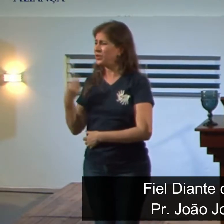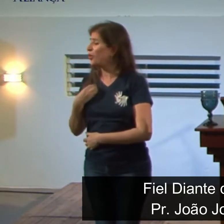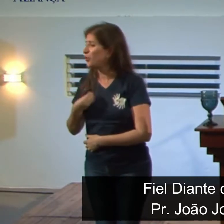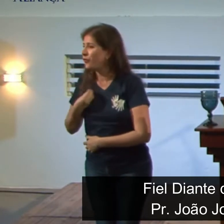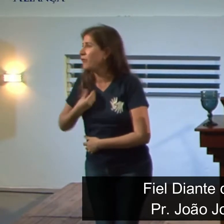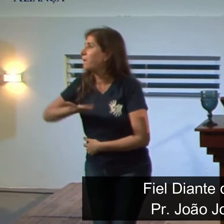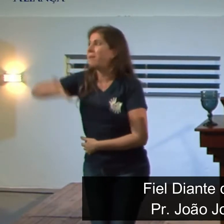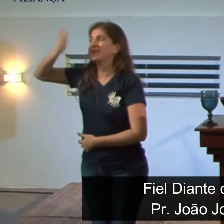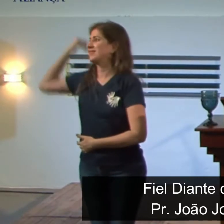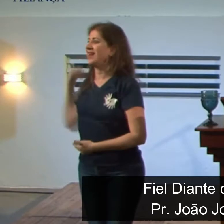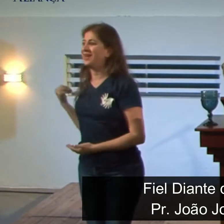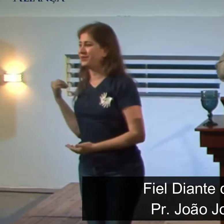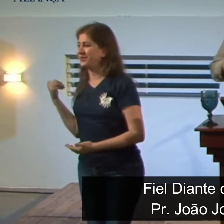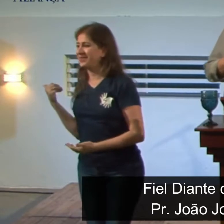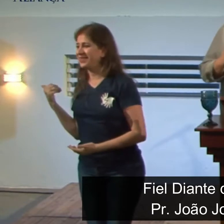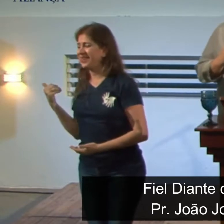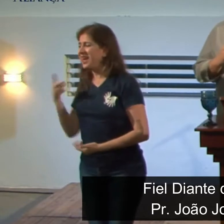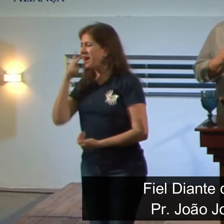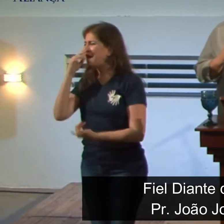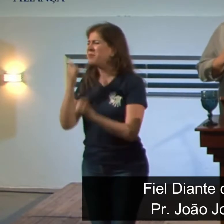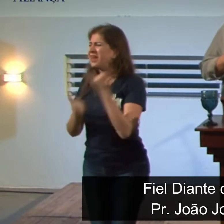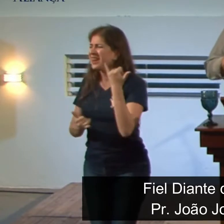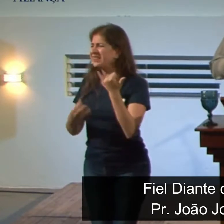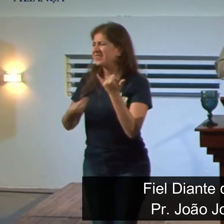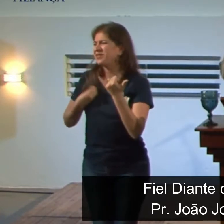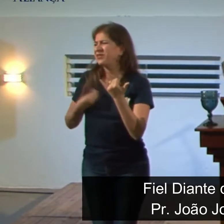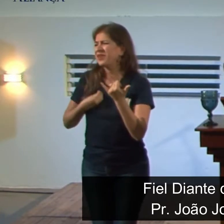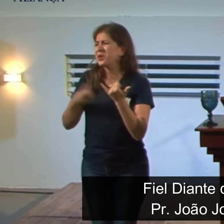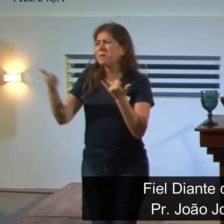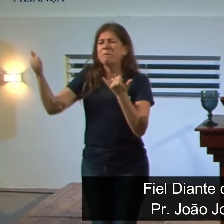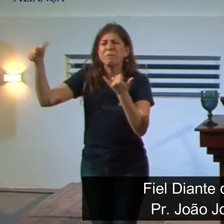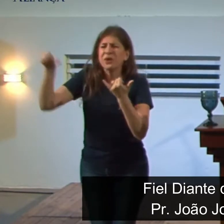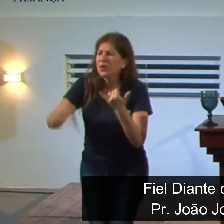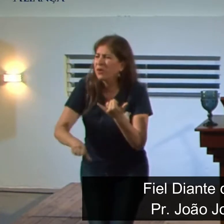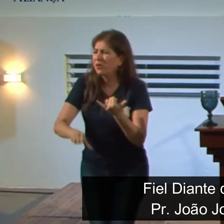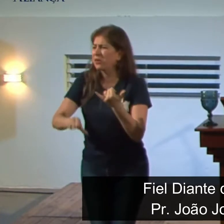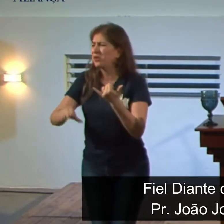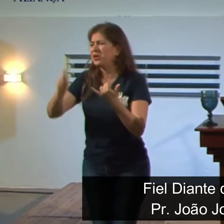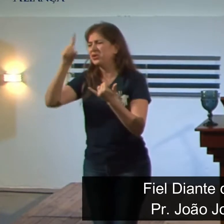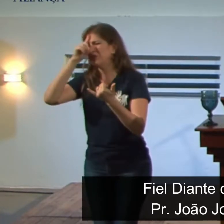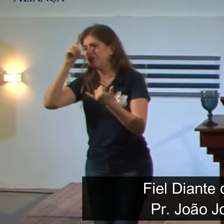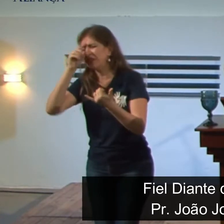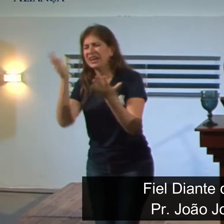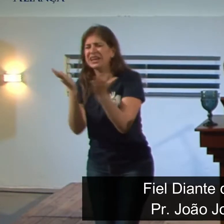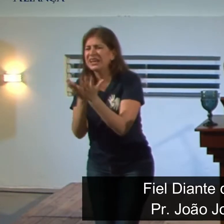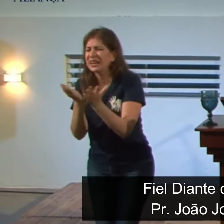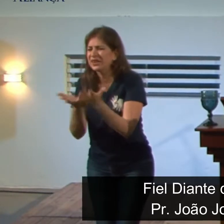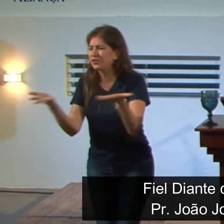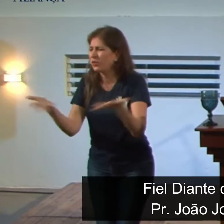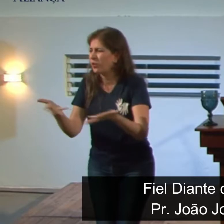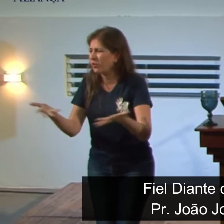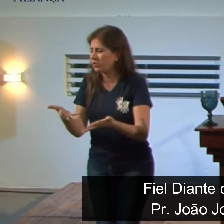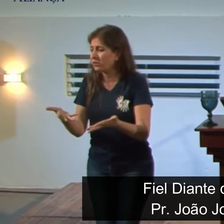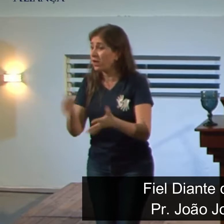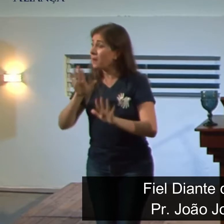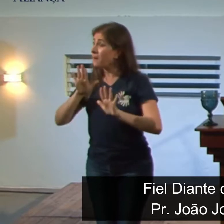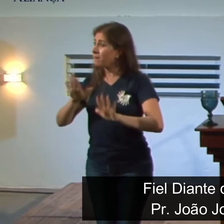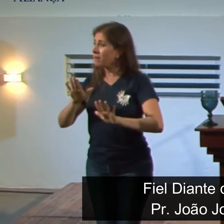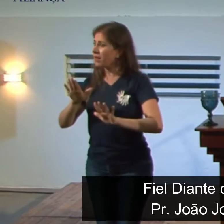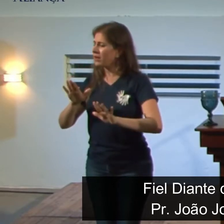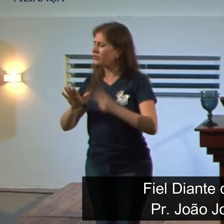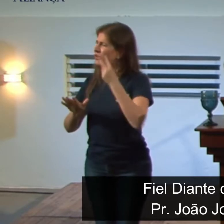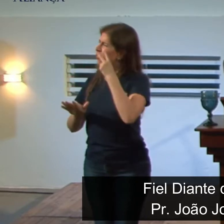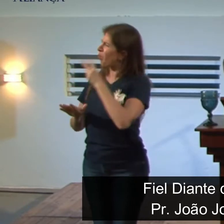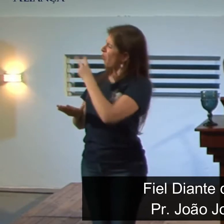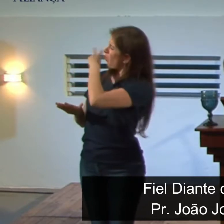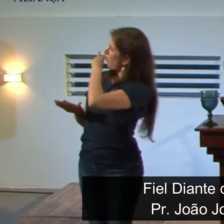passado, nós temos até a impressão de que nós estamos vivendo os piores dias do cristianismo. Mas, na verdade, quando você olha para